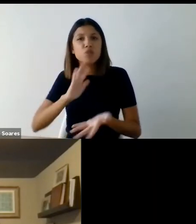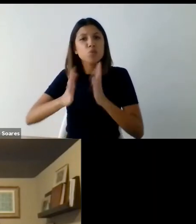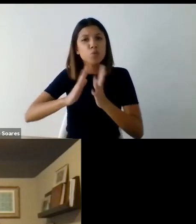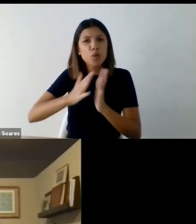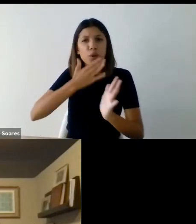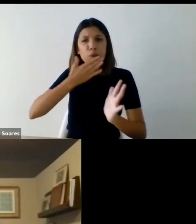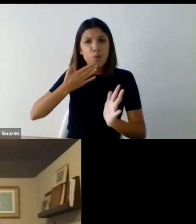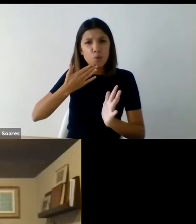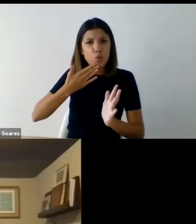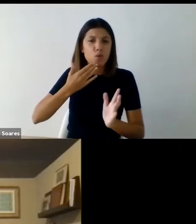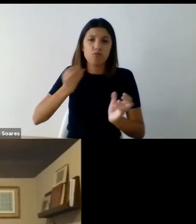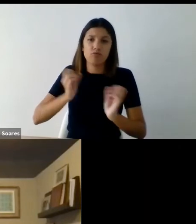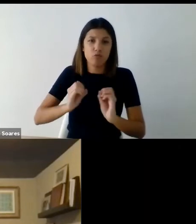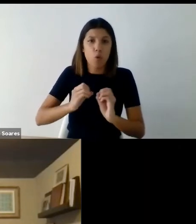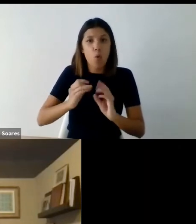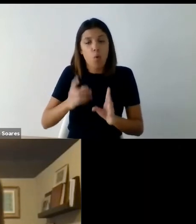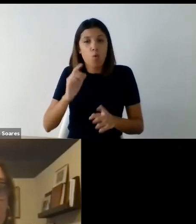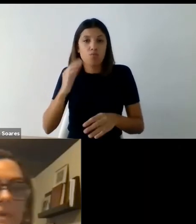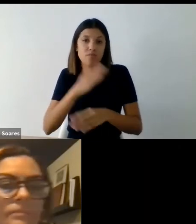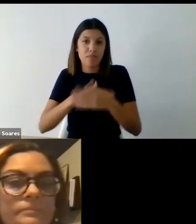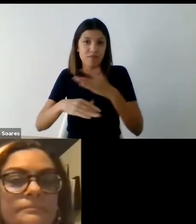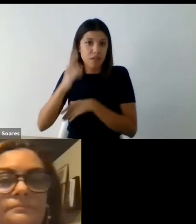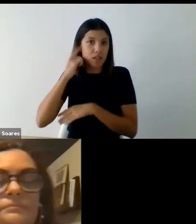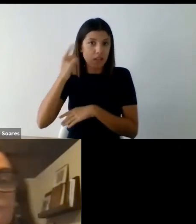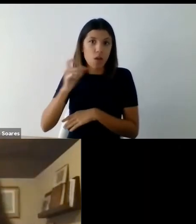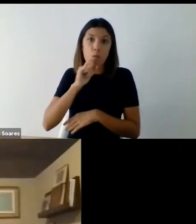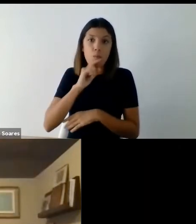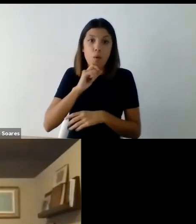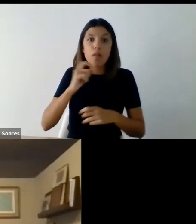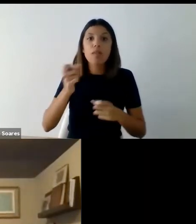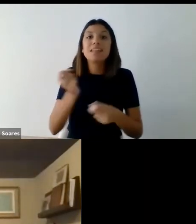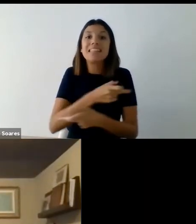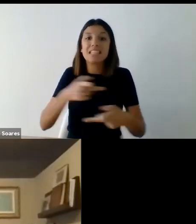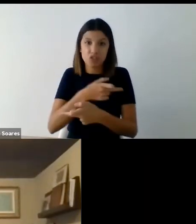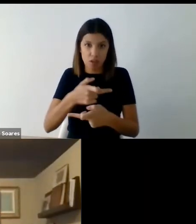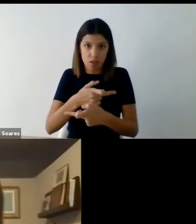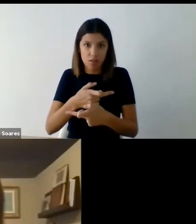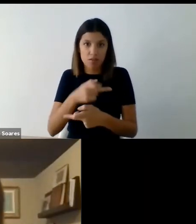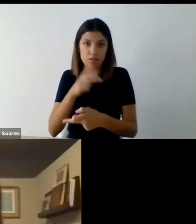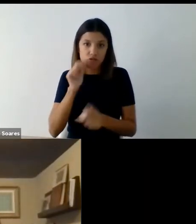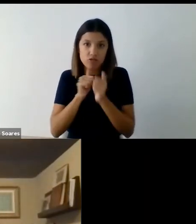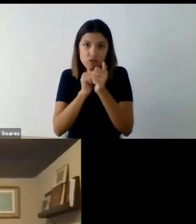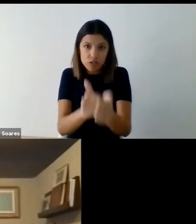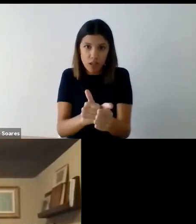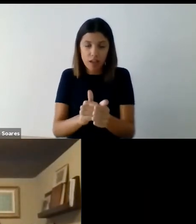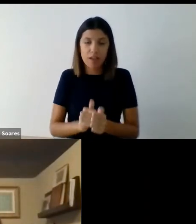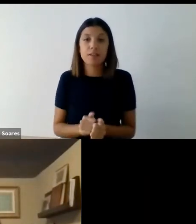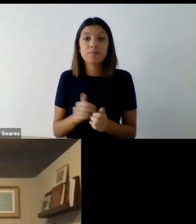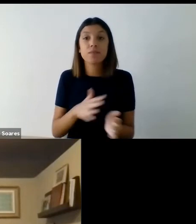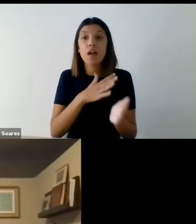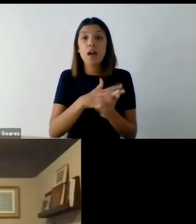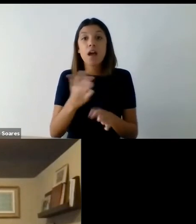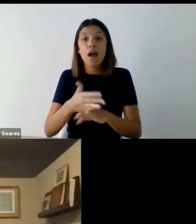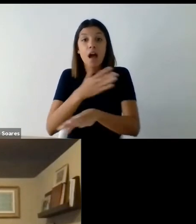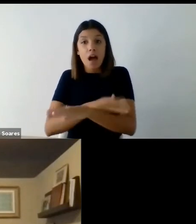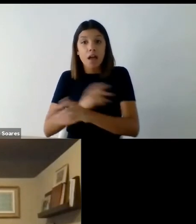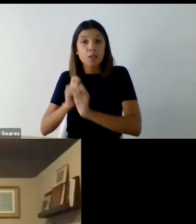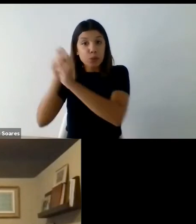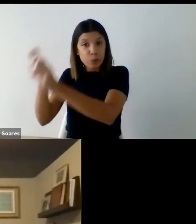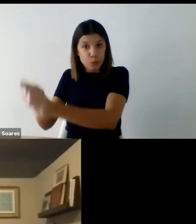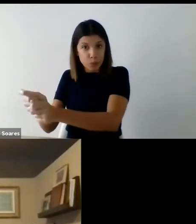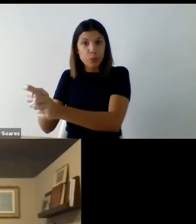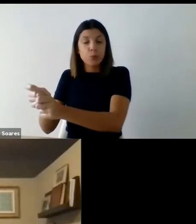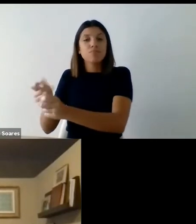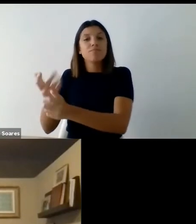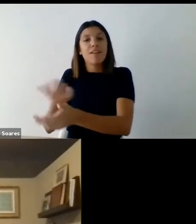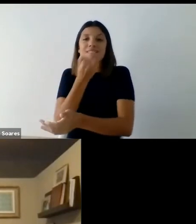pessoas com deficiência auditiva podem usar o webcaption. Antes de passar a palavra à Denise Paulini, é realmente um